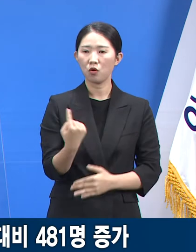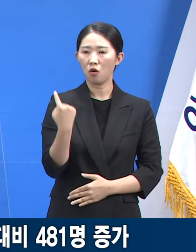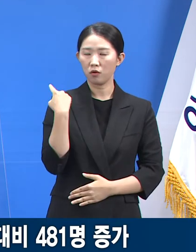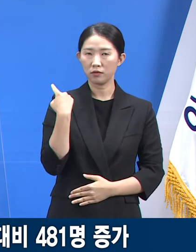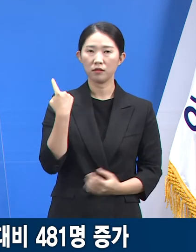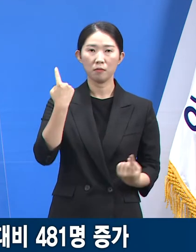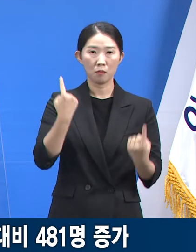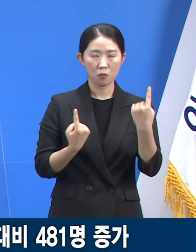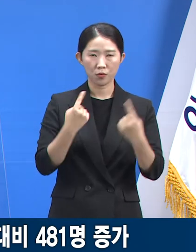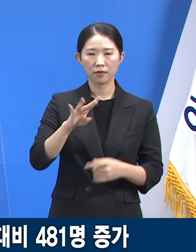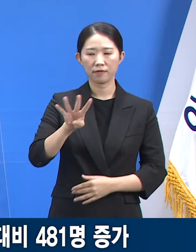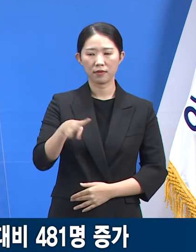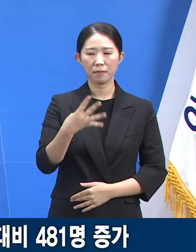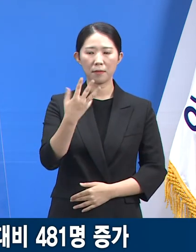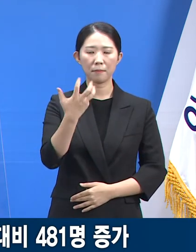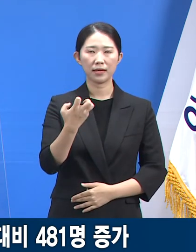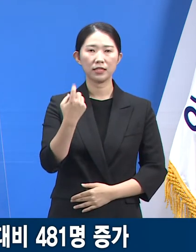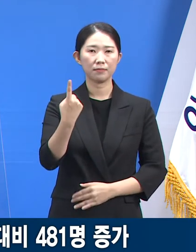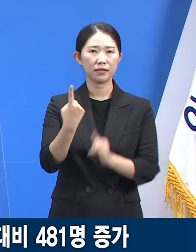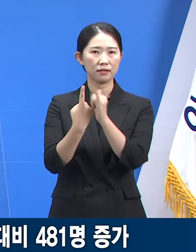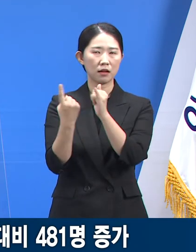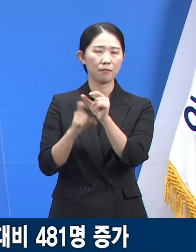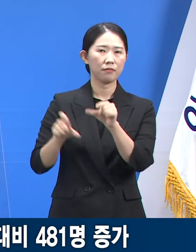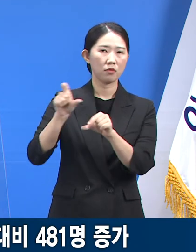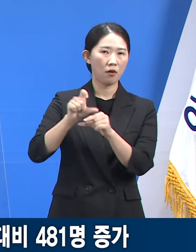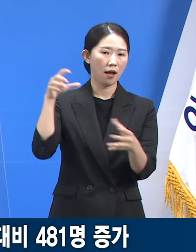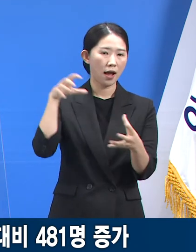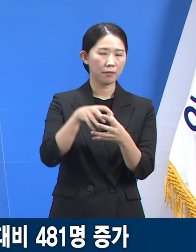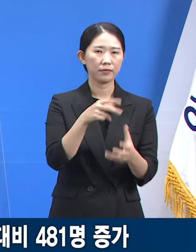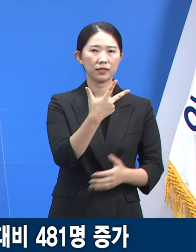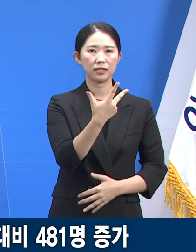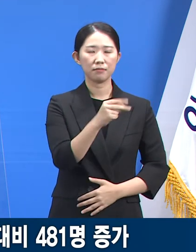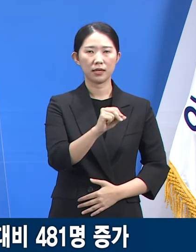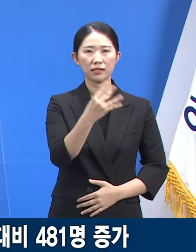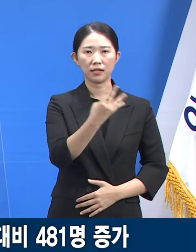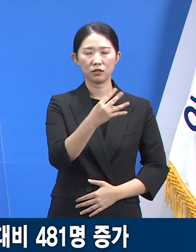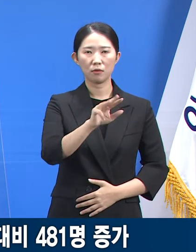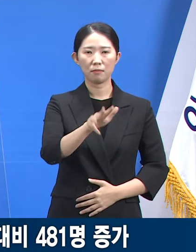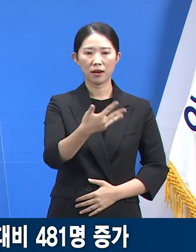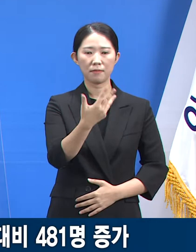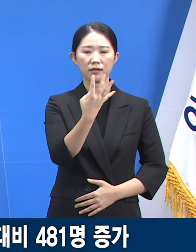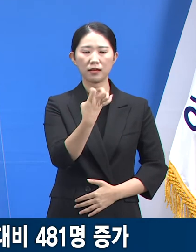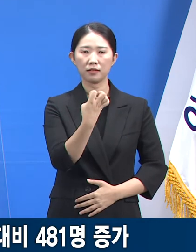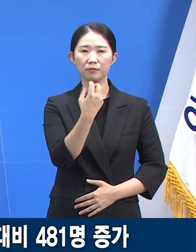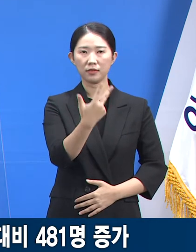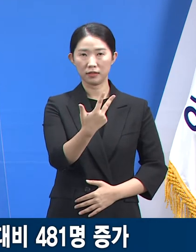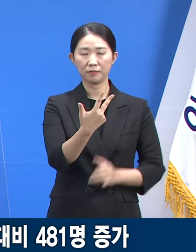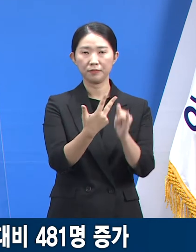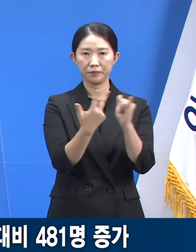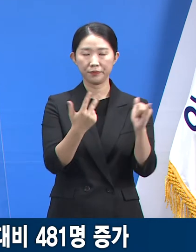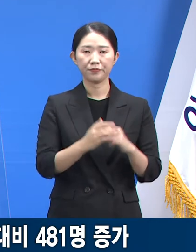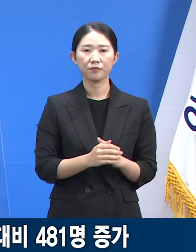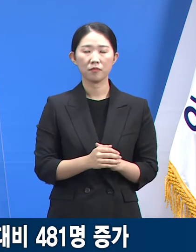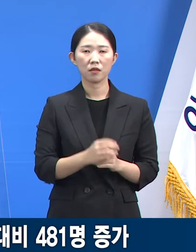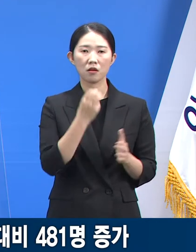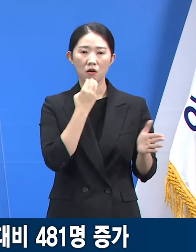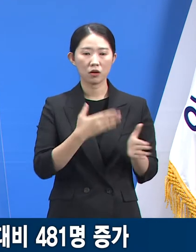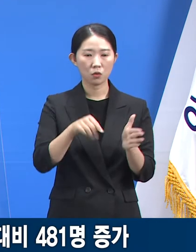대비 481명 증가한 총 7만 4천 847명입니다. 국내 발생이